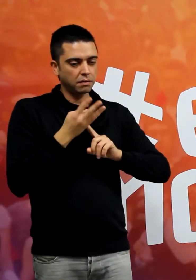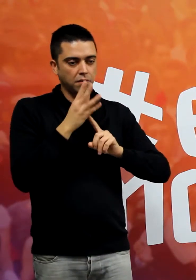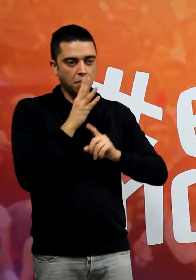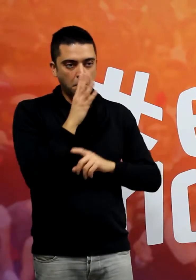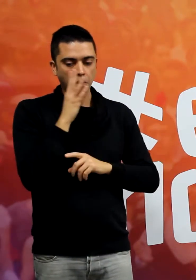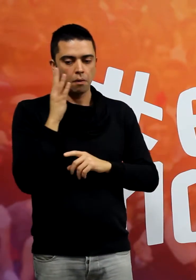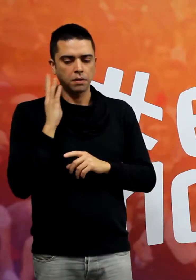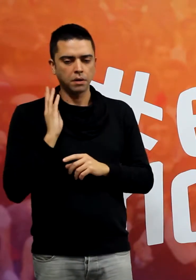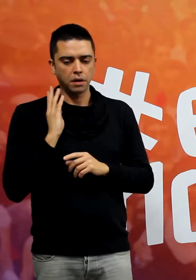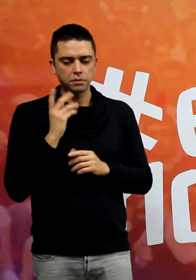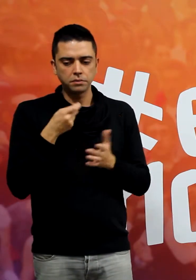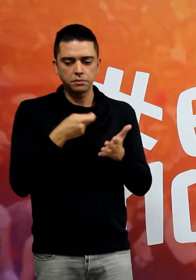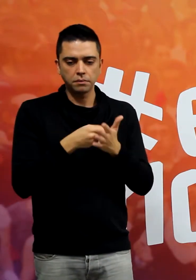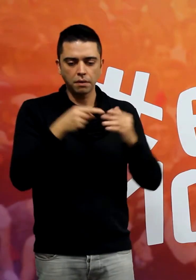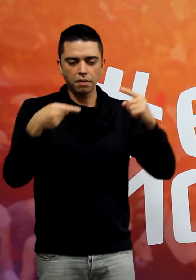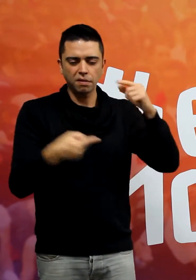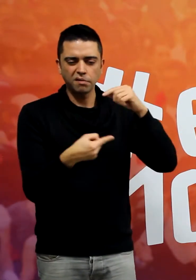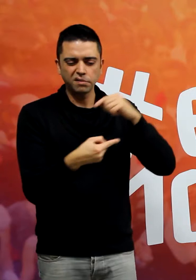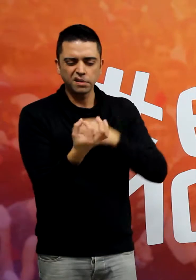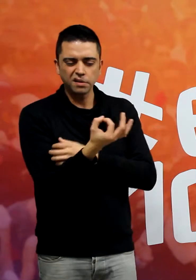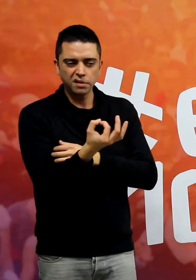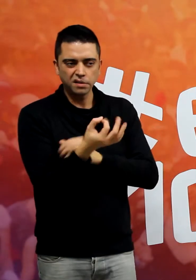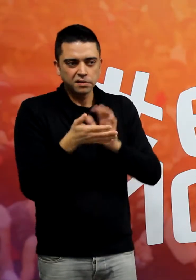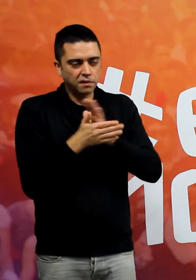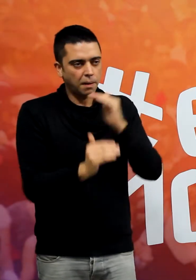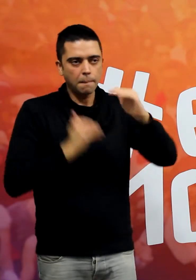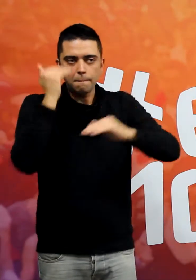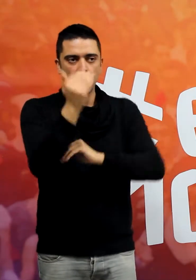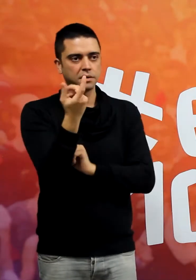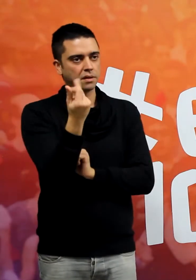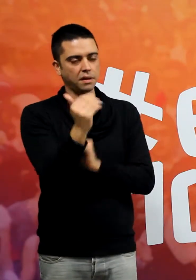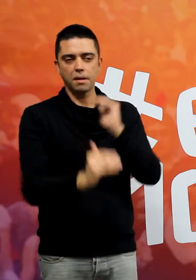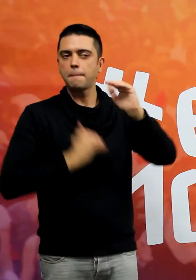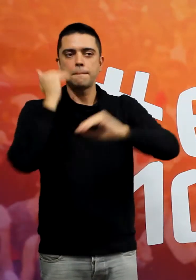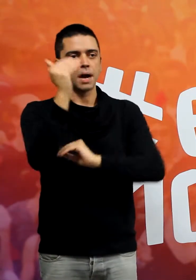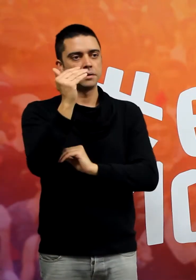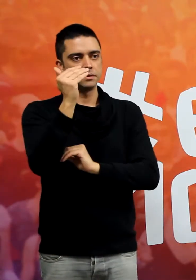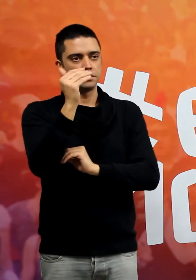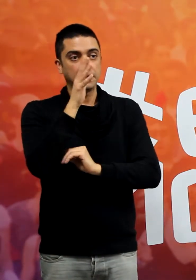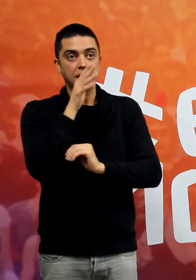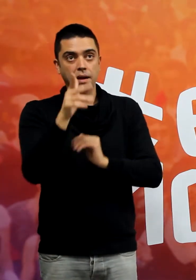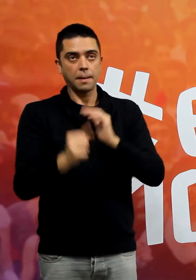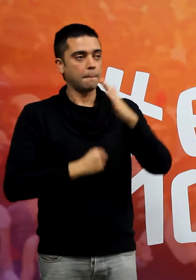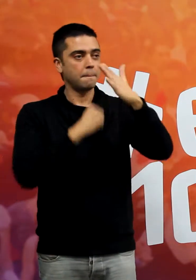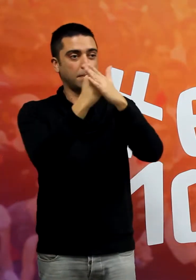el deute què ha fet? Ha pujat. Ha pujat. Està més dalt que mai.